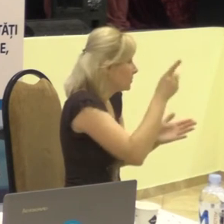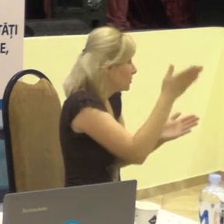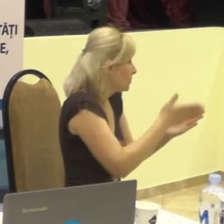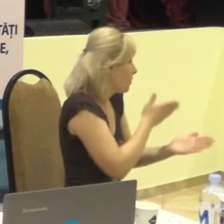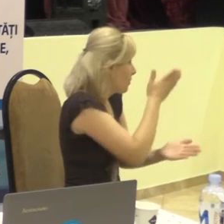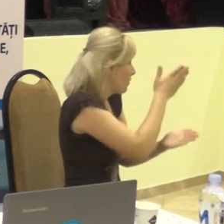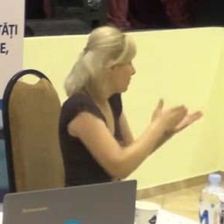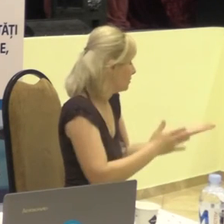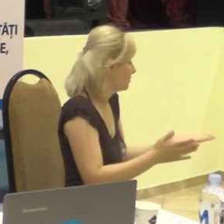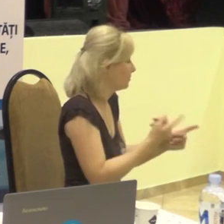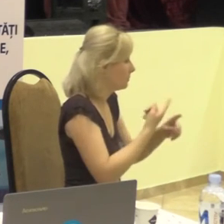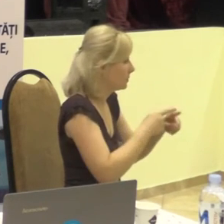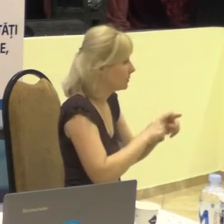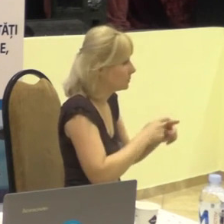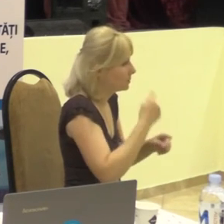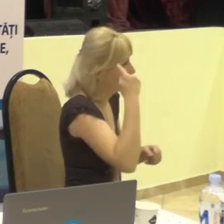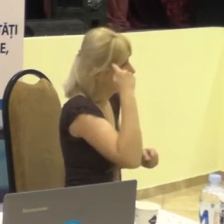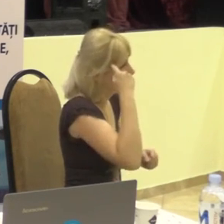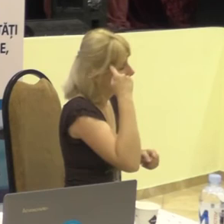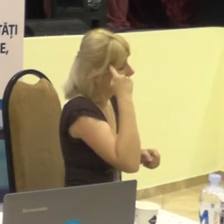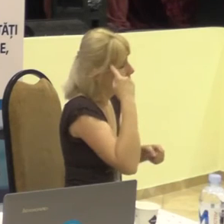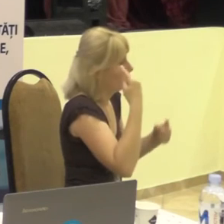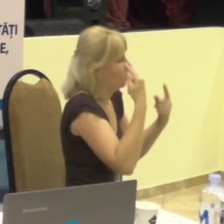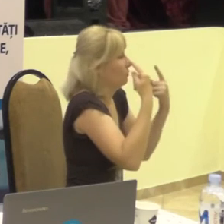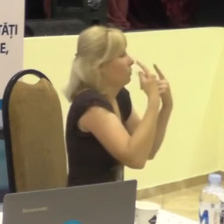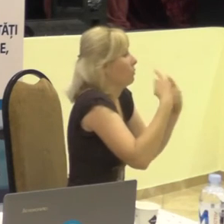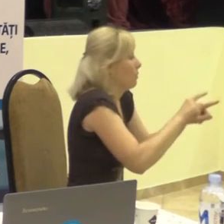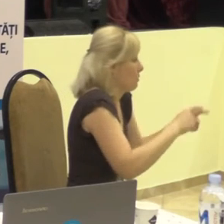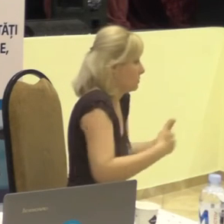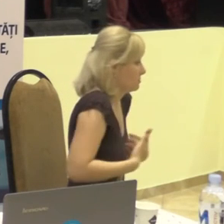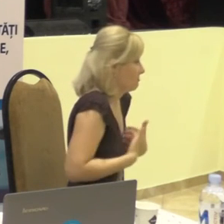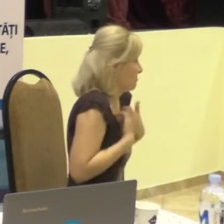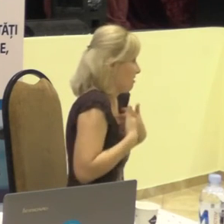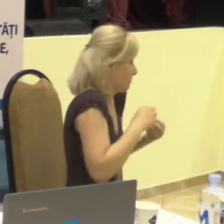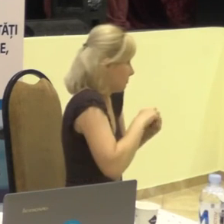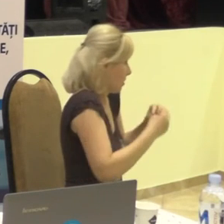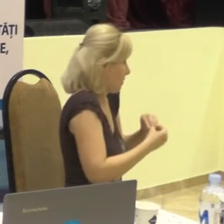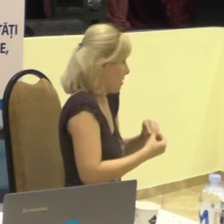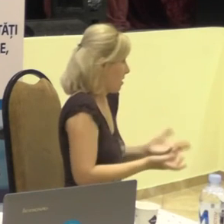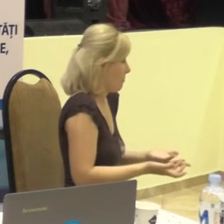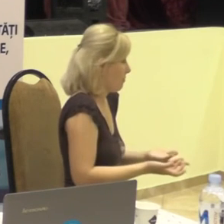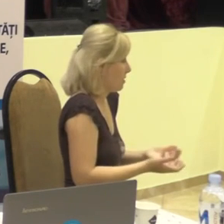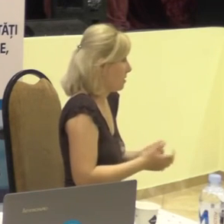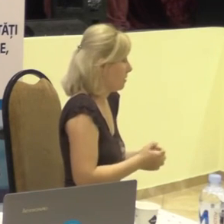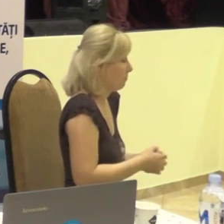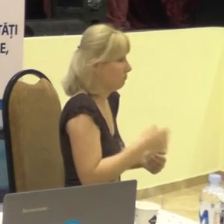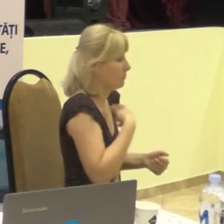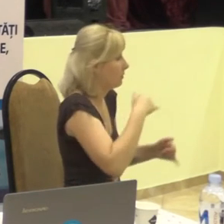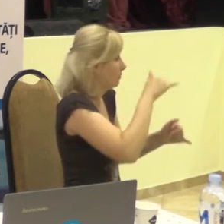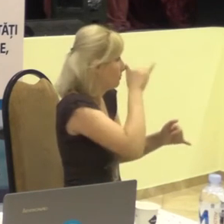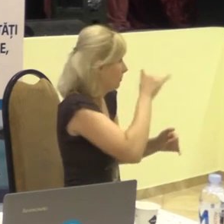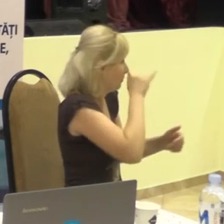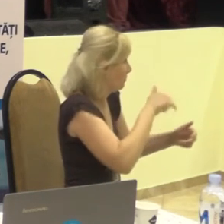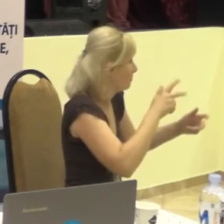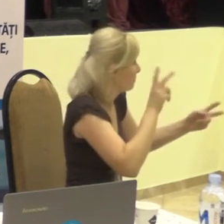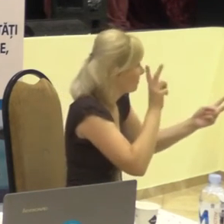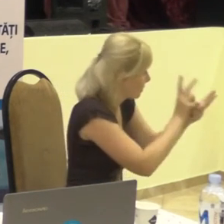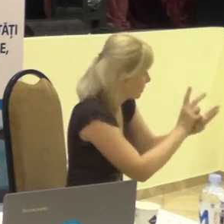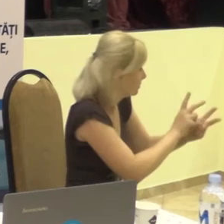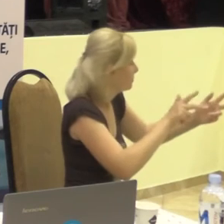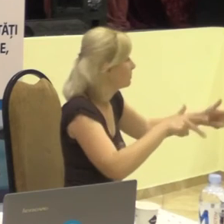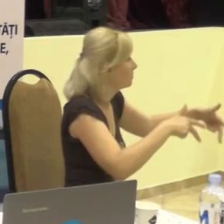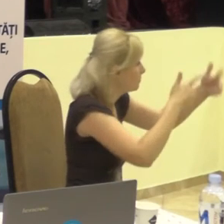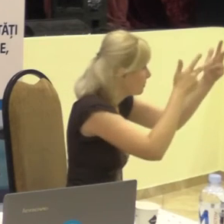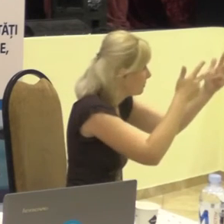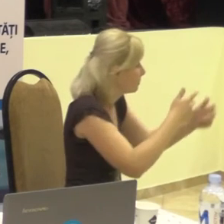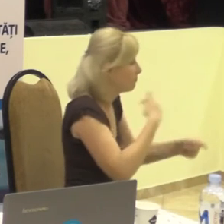Și atunci noi am trecut printr-un alt calvar pentru că noi nu ne vedeam un pe altul, noi nu